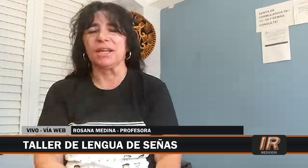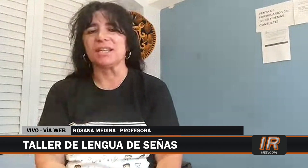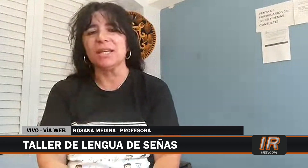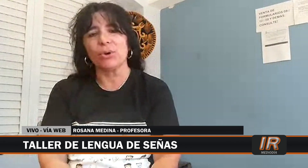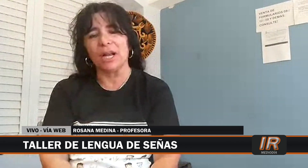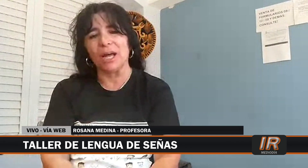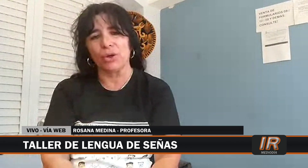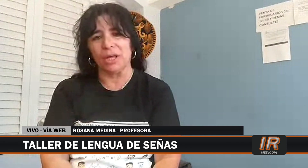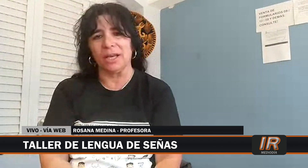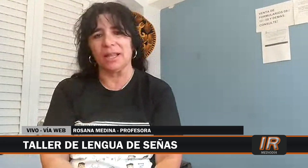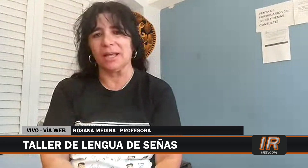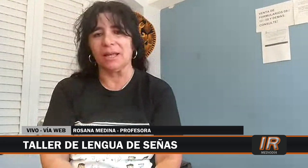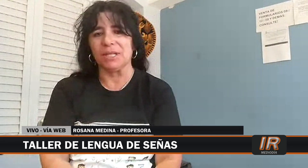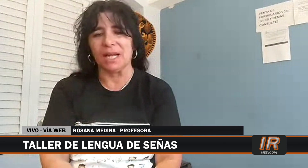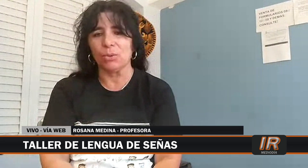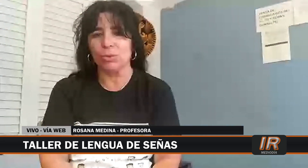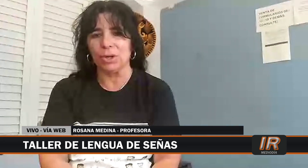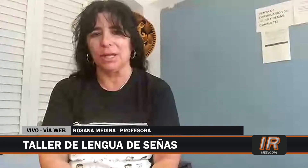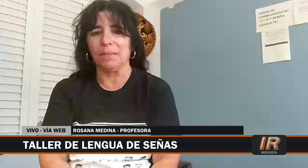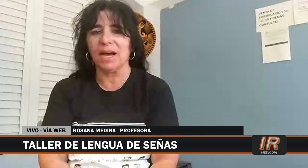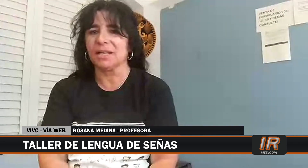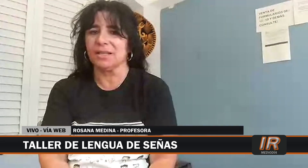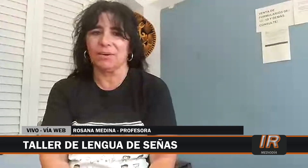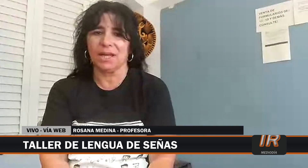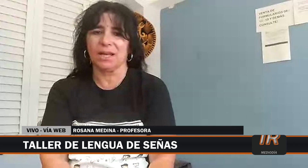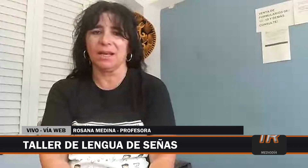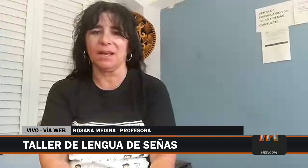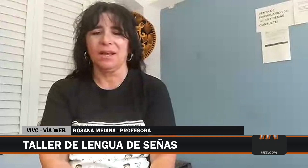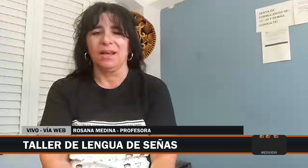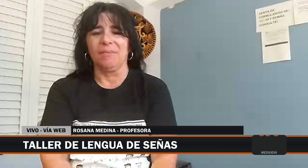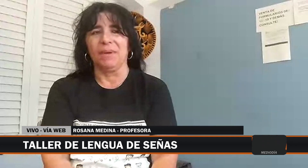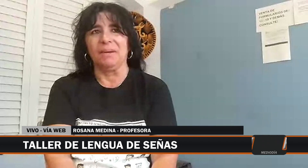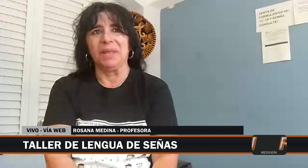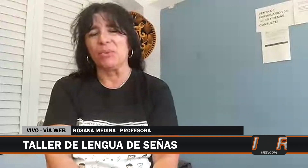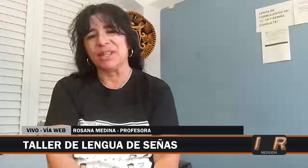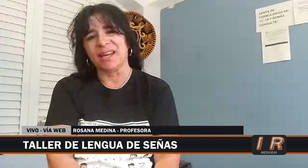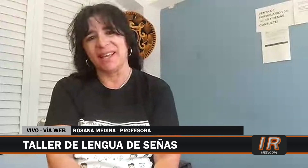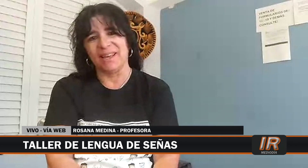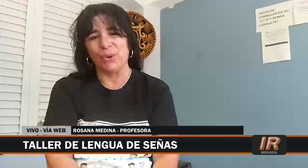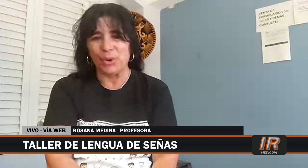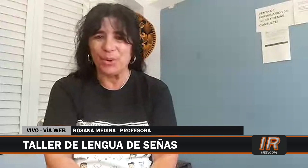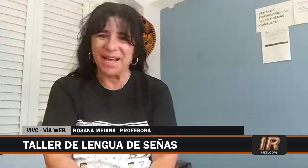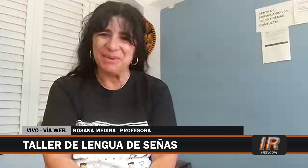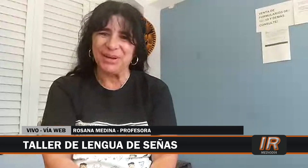recibo del lado de mis alumnos y demás, la verdad que me demuestran que voy por buen camino.